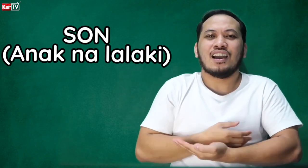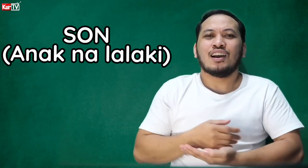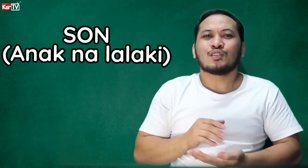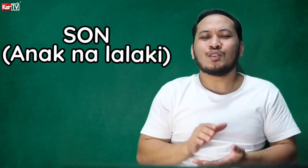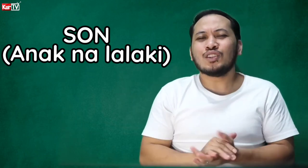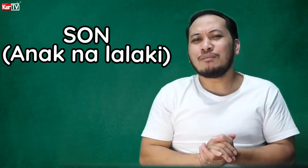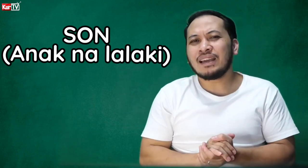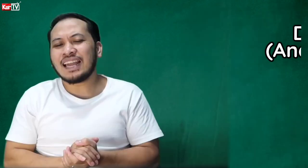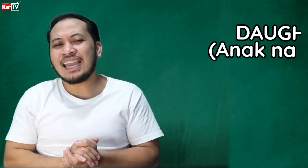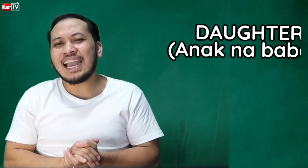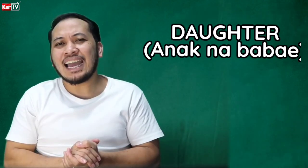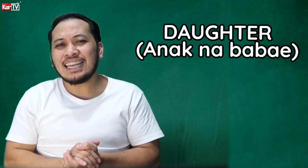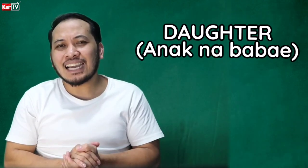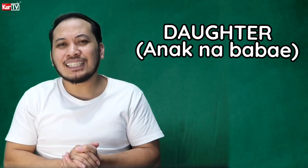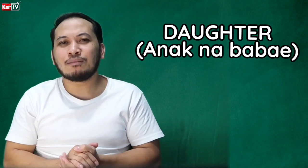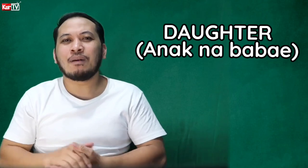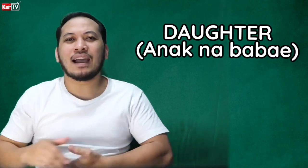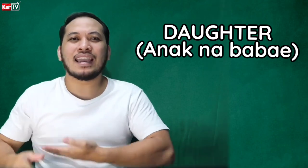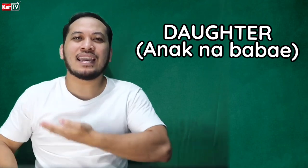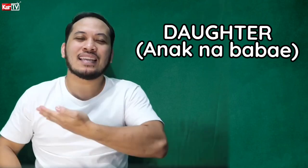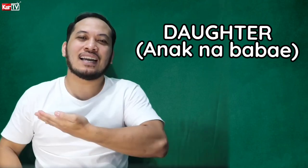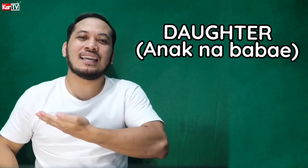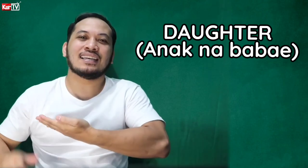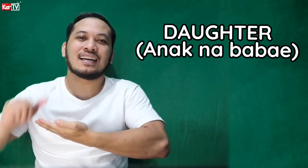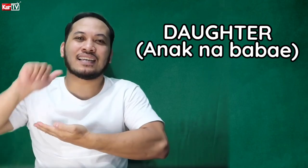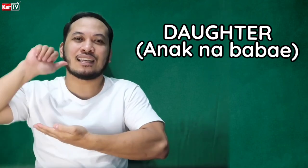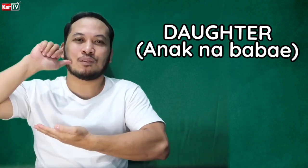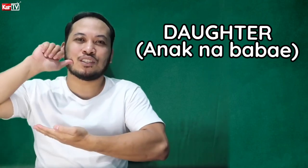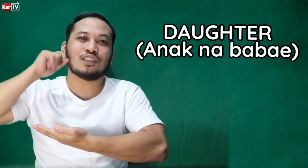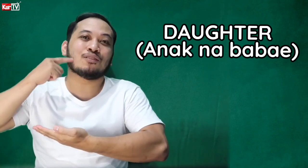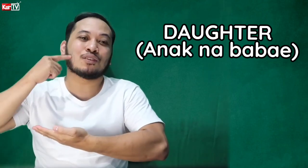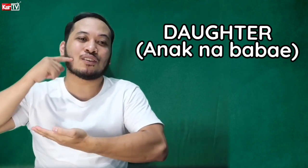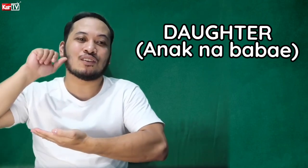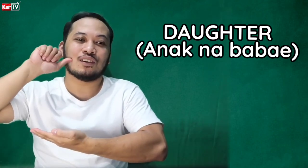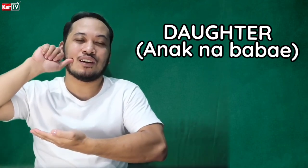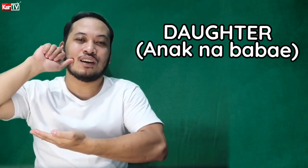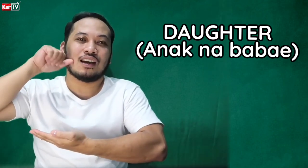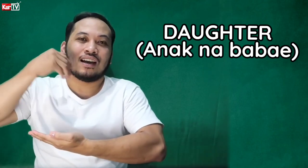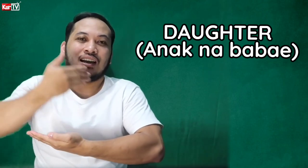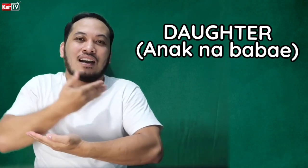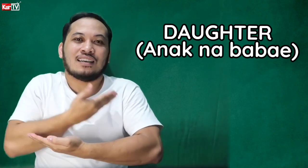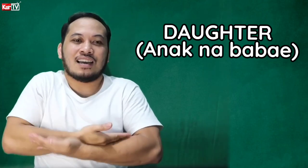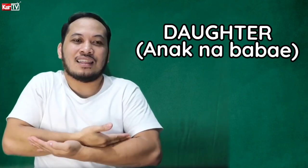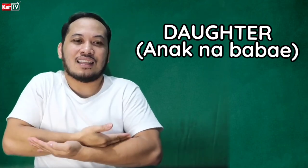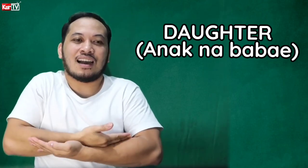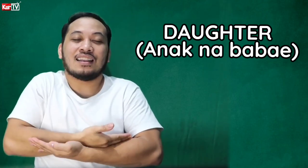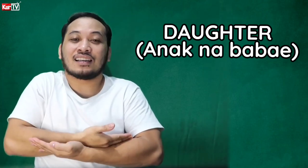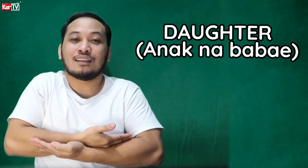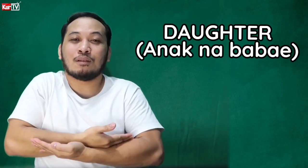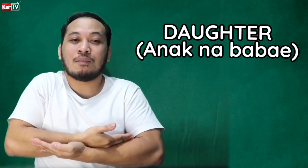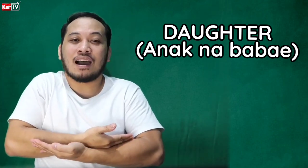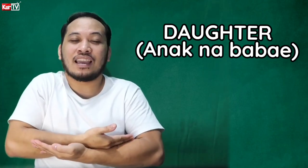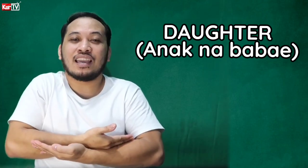Sunod naman ay anak na babae. Ganyan ka. Tapos, dito mo siya. Ayan. Anak na babae.